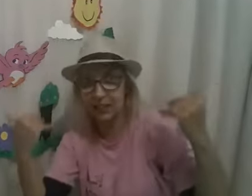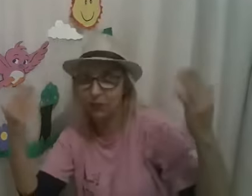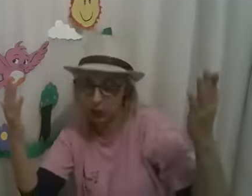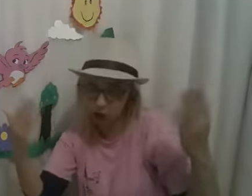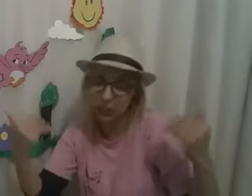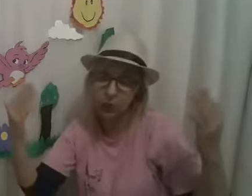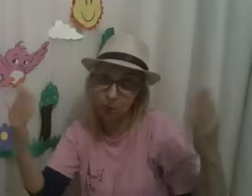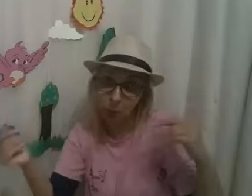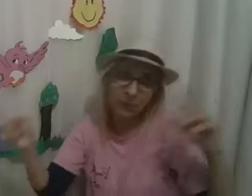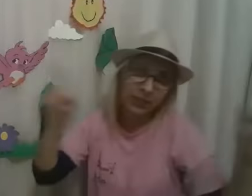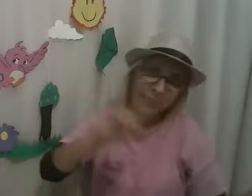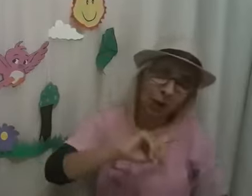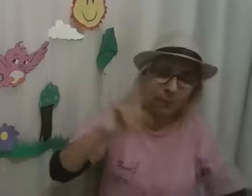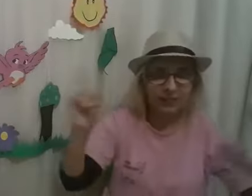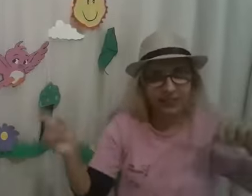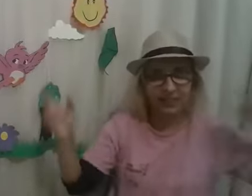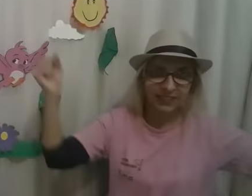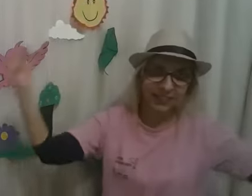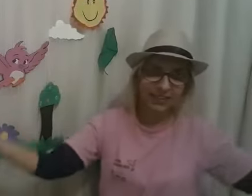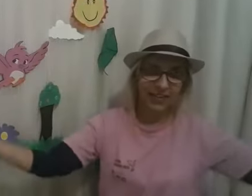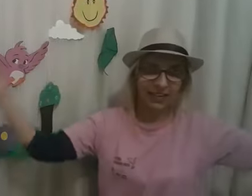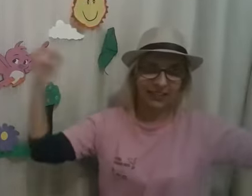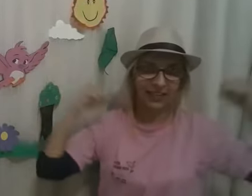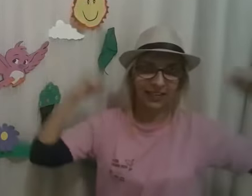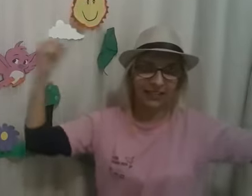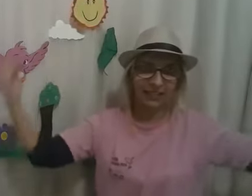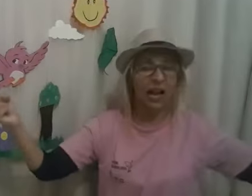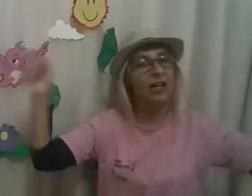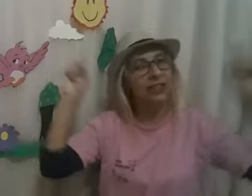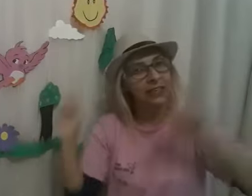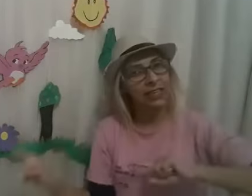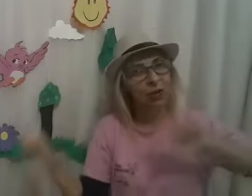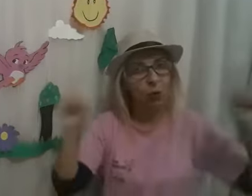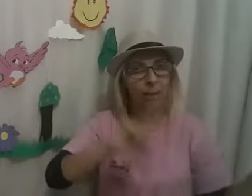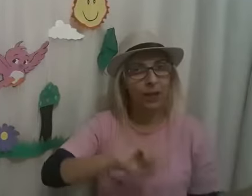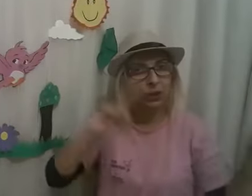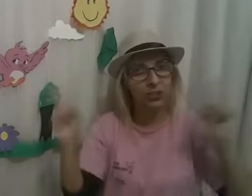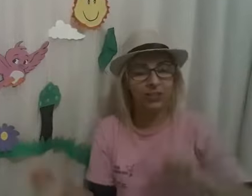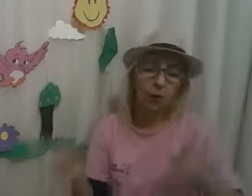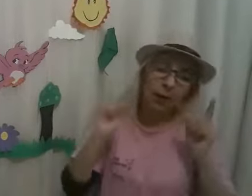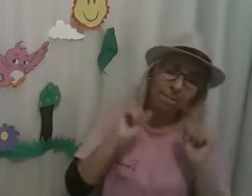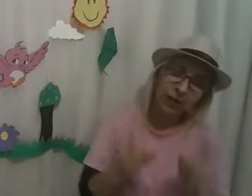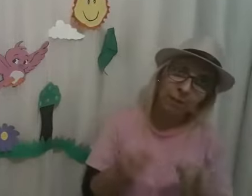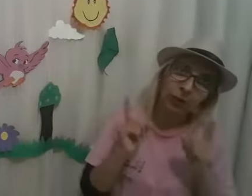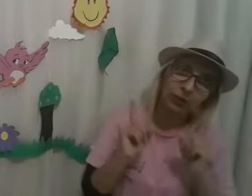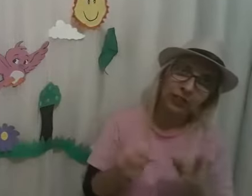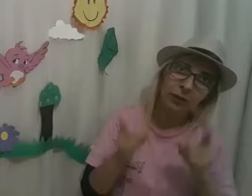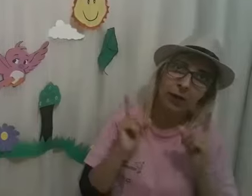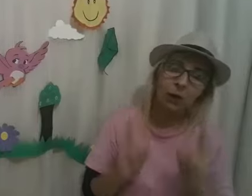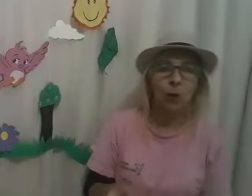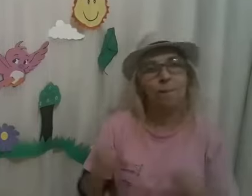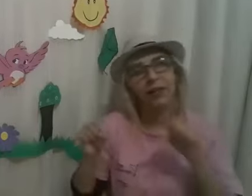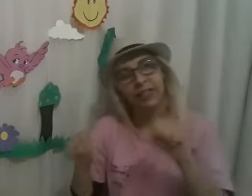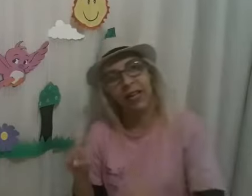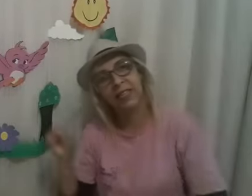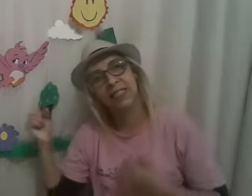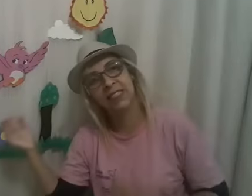ventinho bom. Não precisa ser atleta, nem competição, para poder me acompanhar nessa